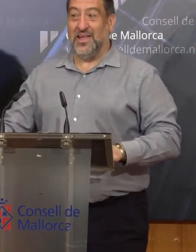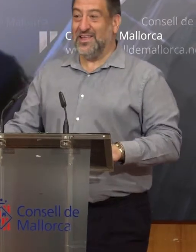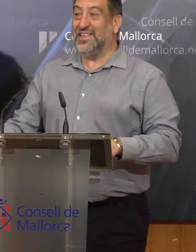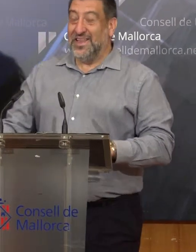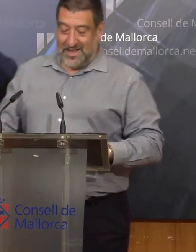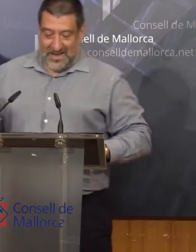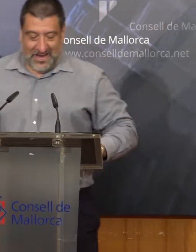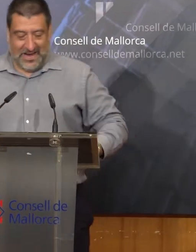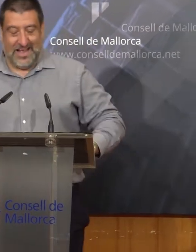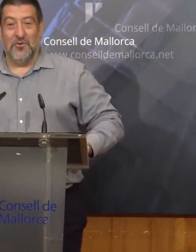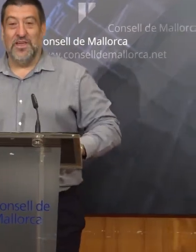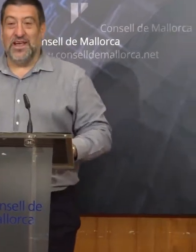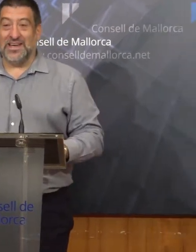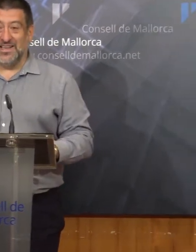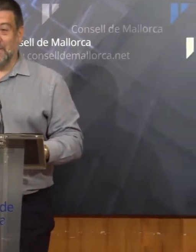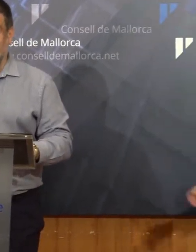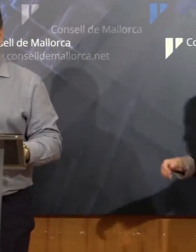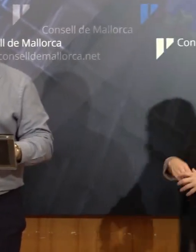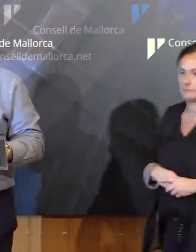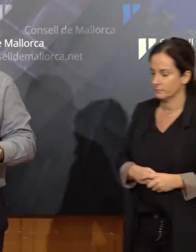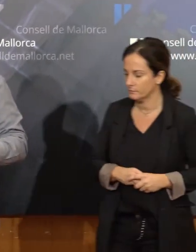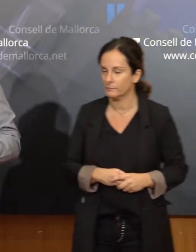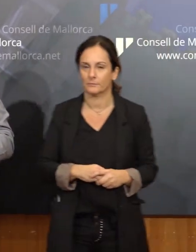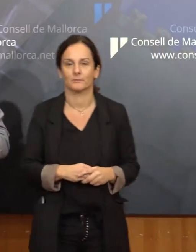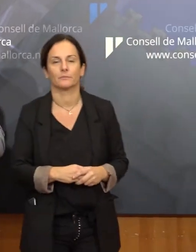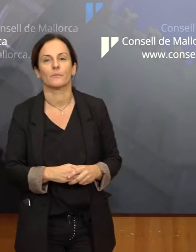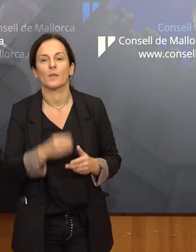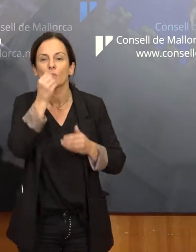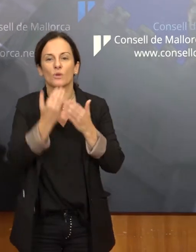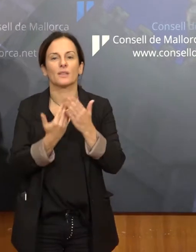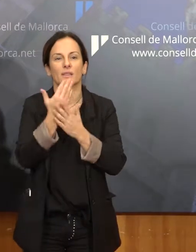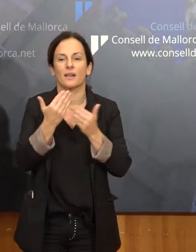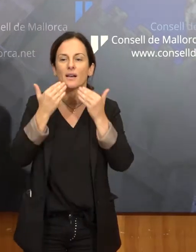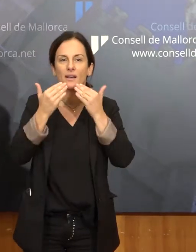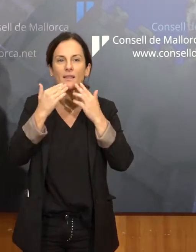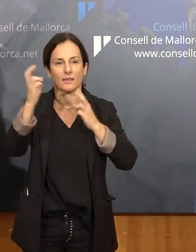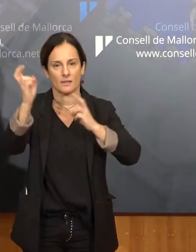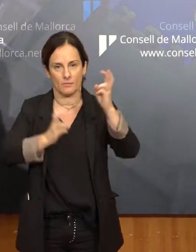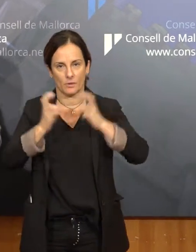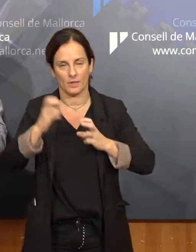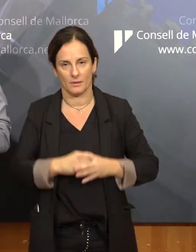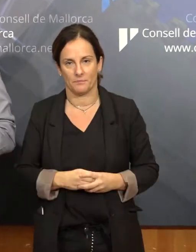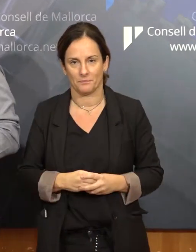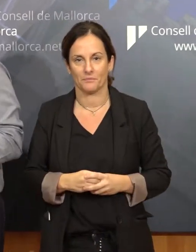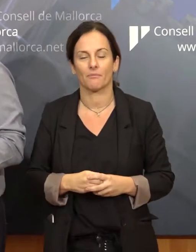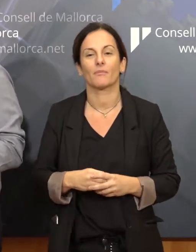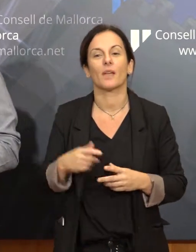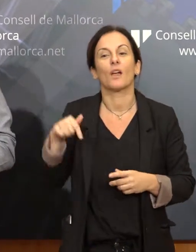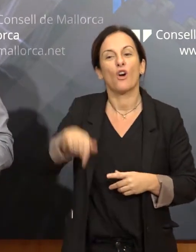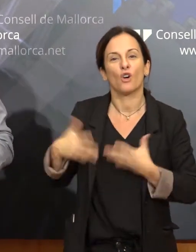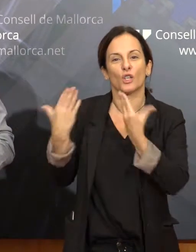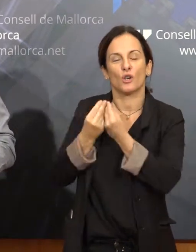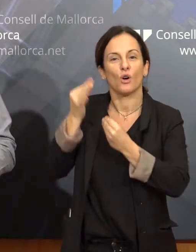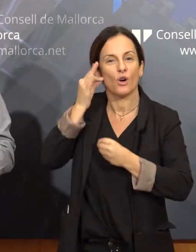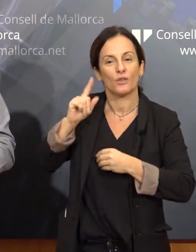Bé, que tal, bon dia i gràcies per venir. Avui estem aquí amb la directora insular de Política